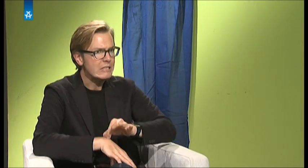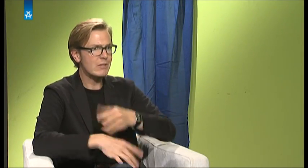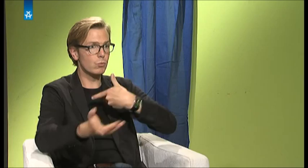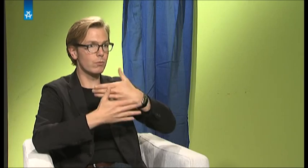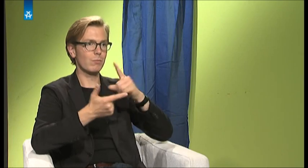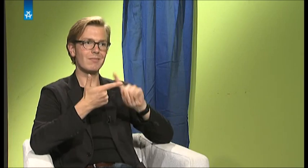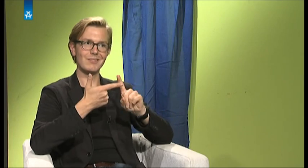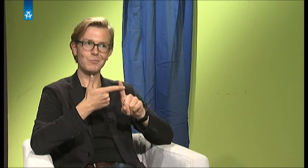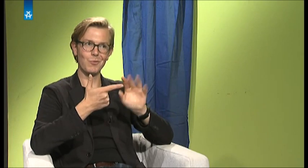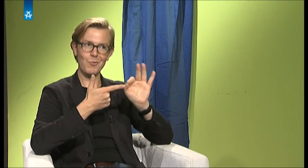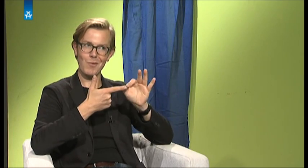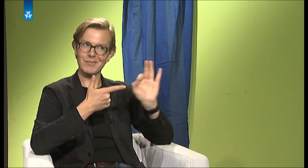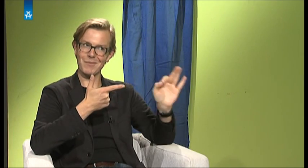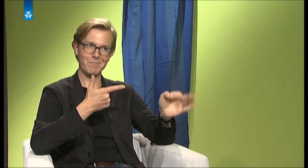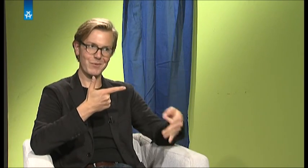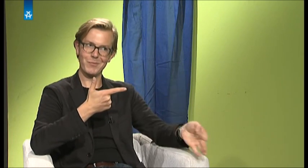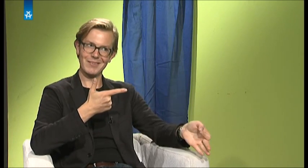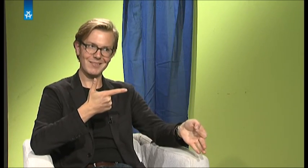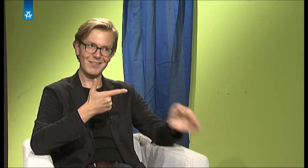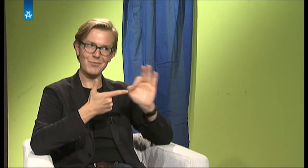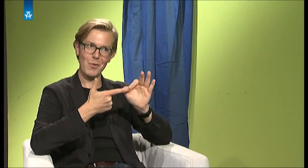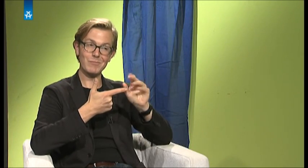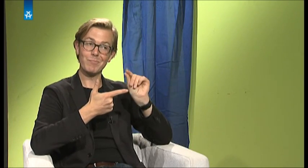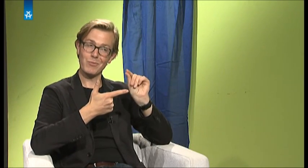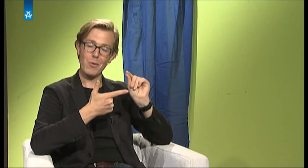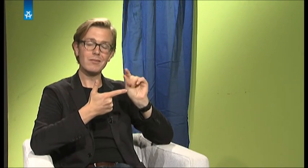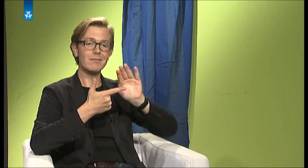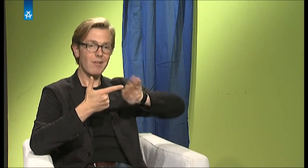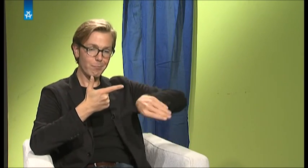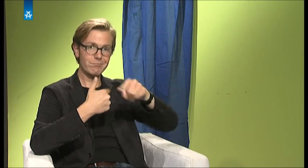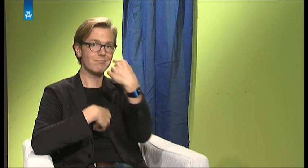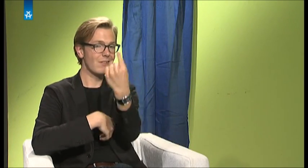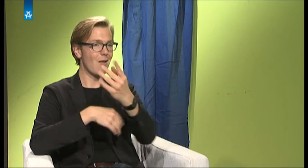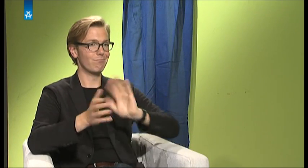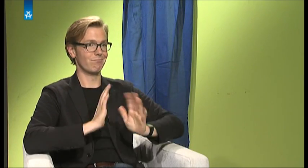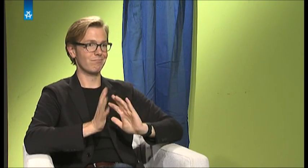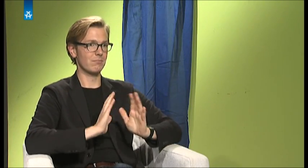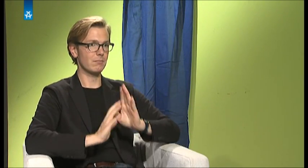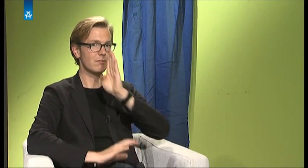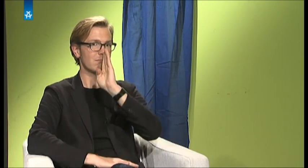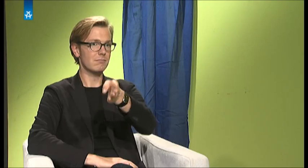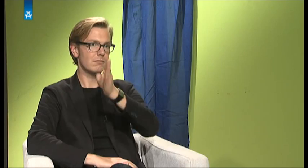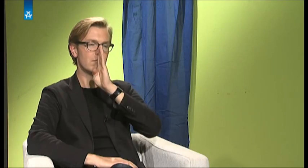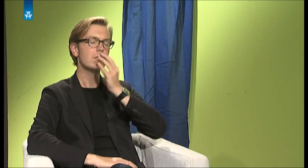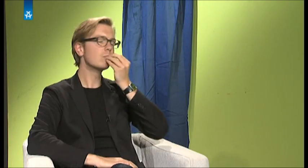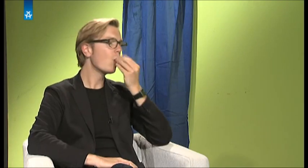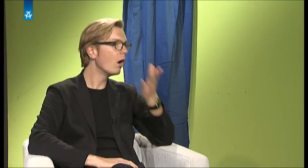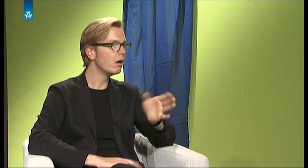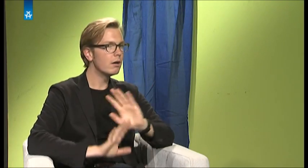45 Minuten. Man brauchte keinen Gebärdensprachdolmetscher, weil die Professoren selbst gebärden konnten. Das war ganz wunderbar, eine